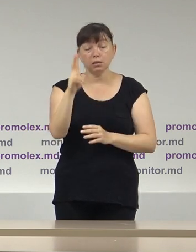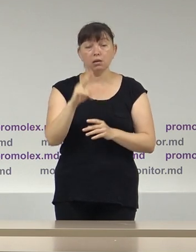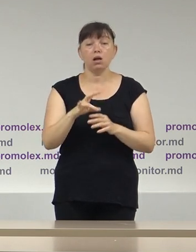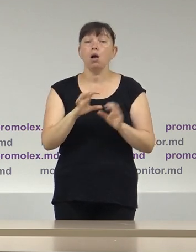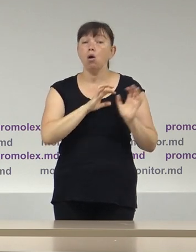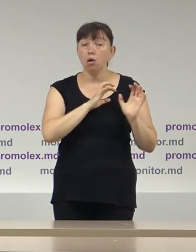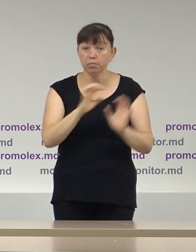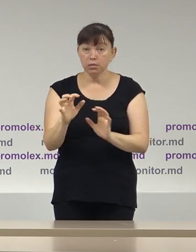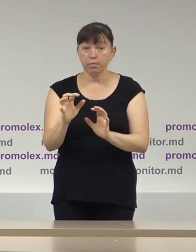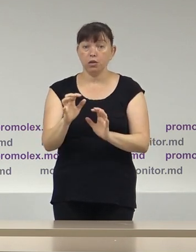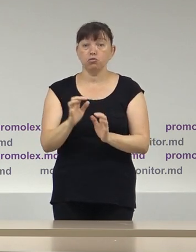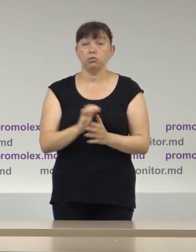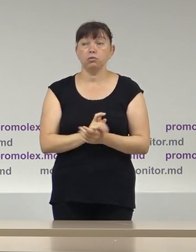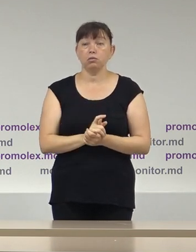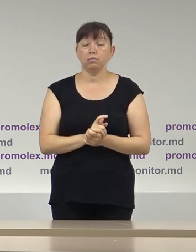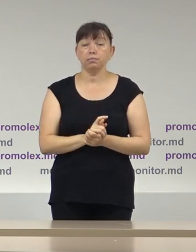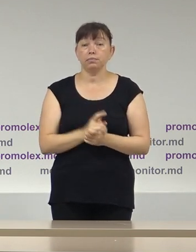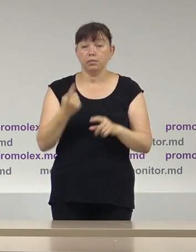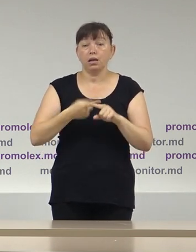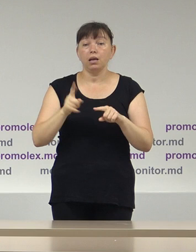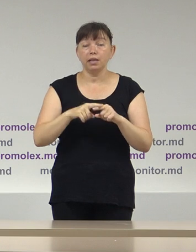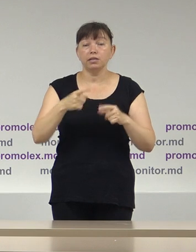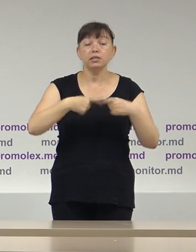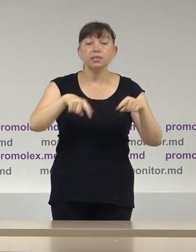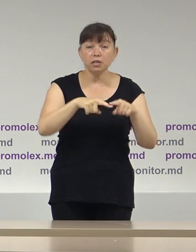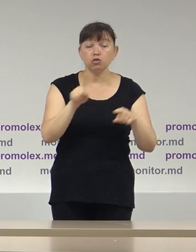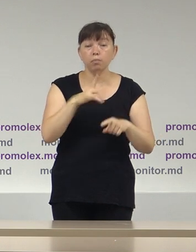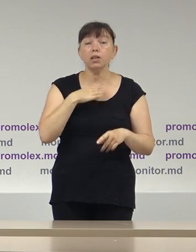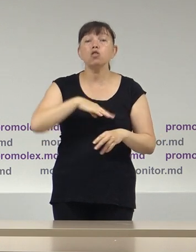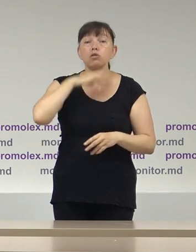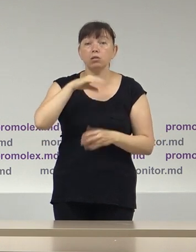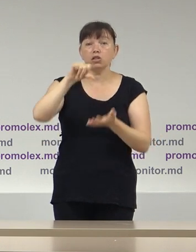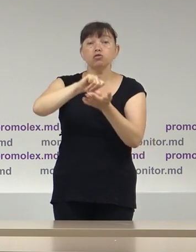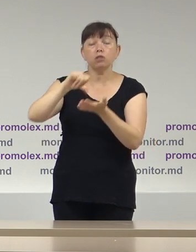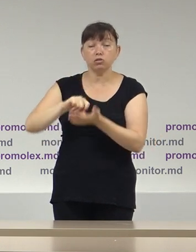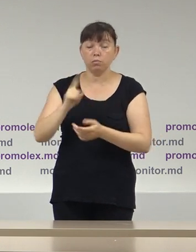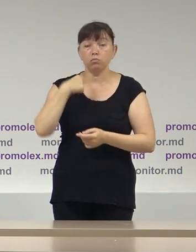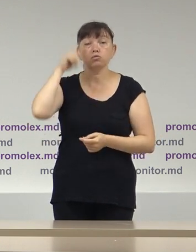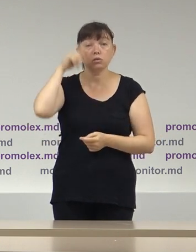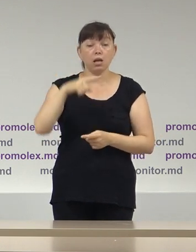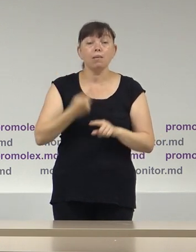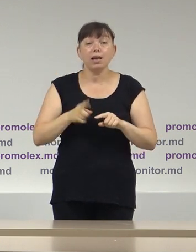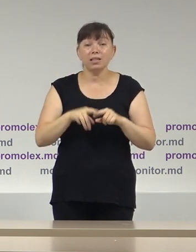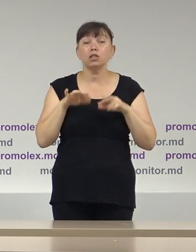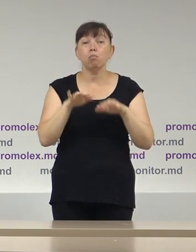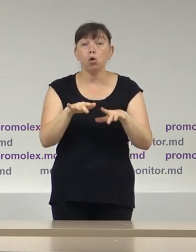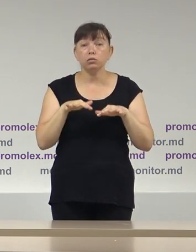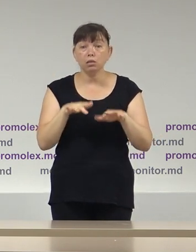aceste birouri cu suficienți membri pentru că știm foarte bine că procesul